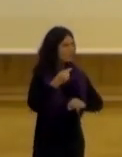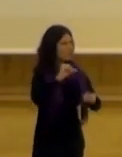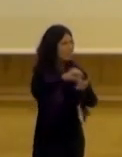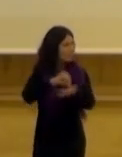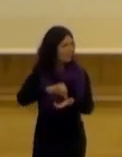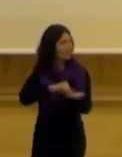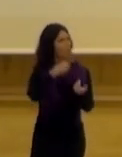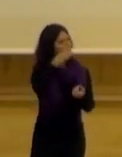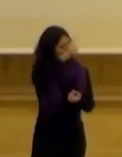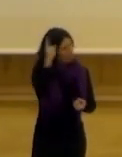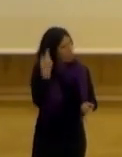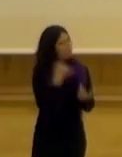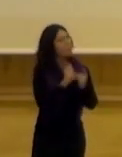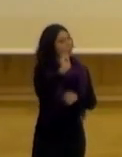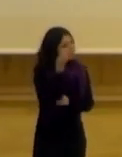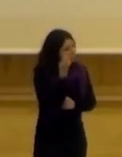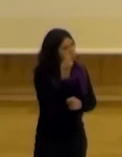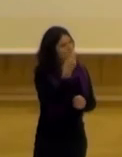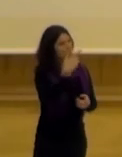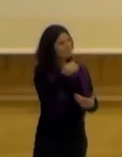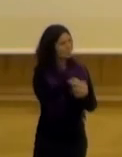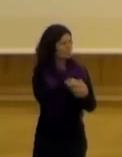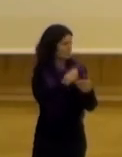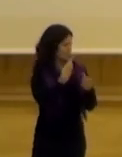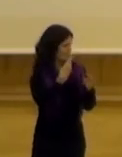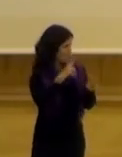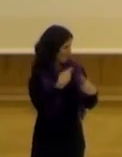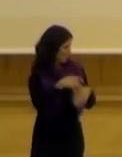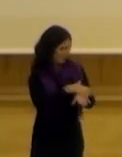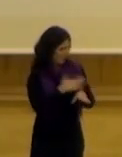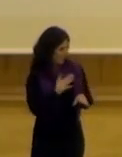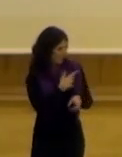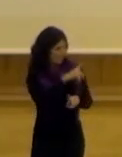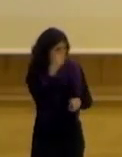experiencia bastante exitosa dentro de lo que es el nuevo gobierno de Madrid